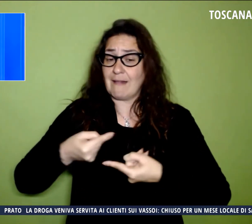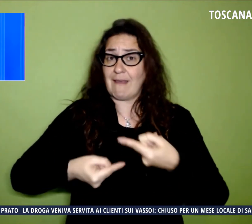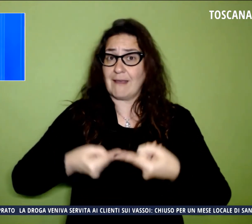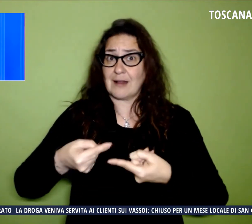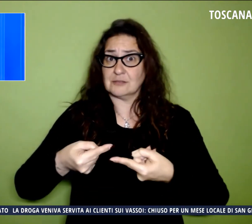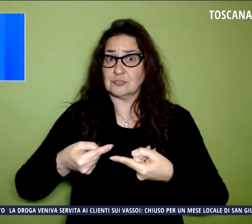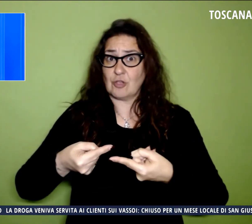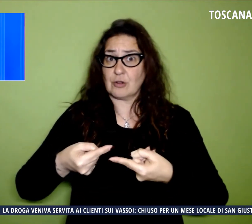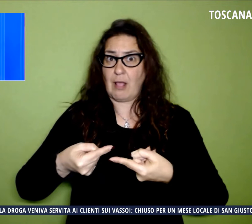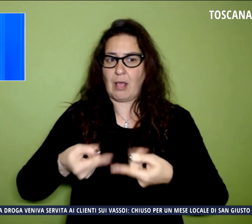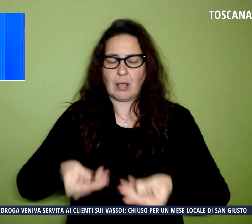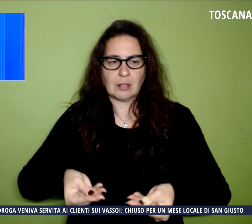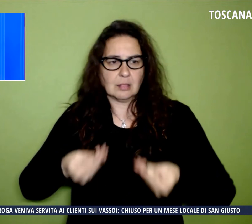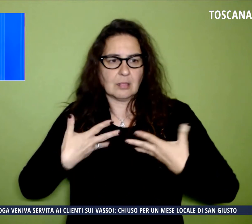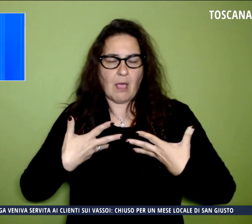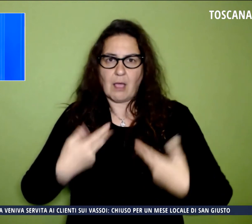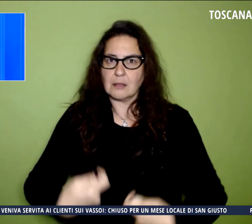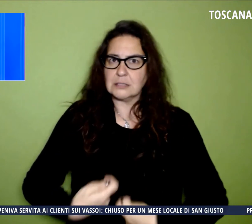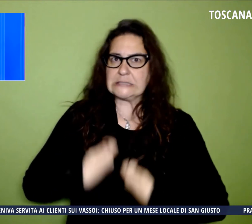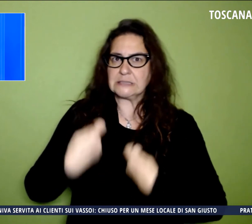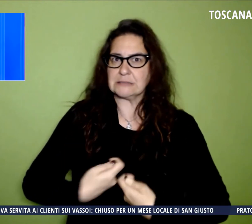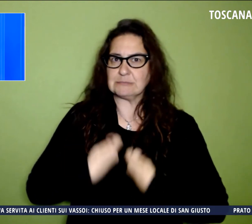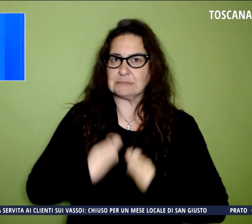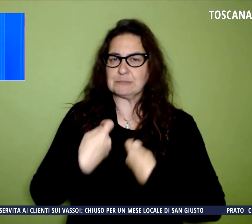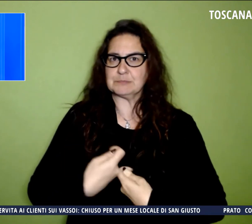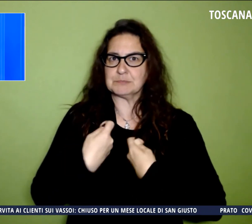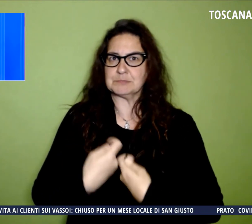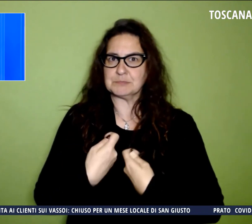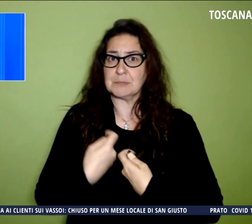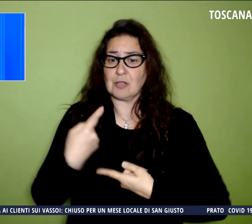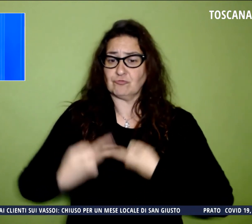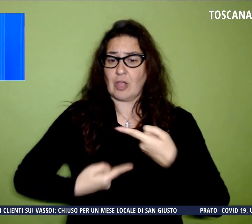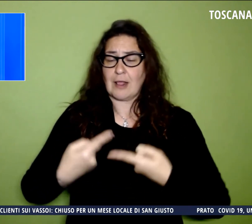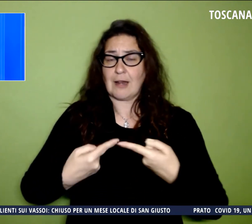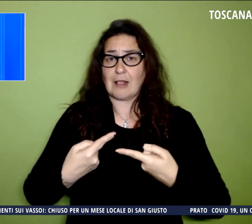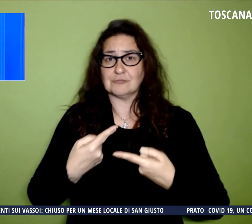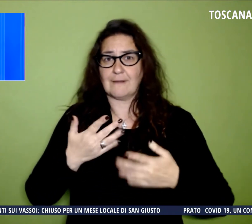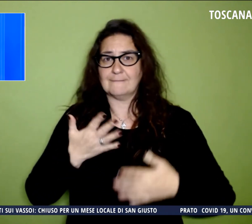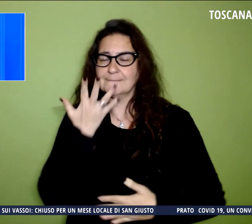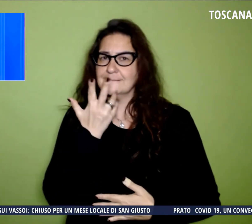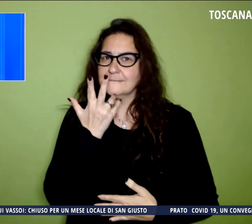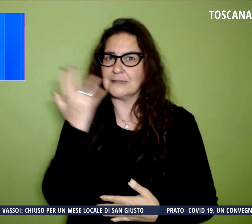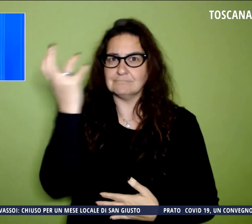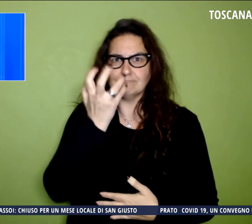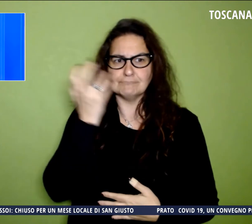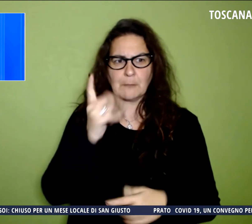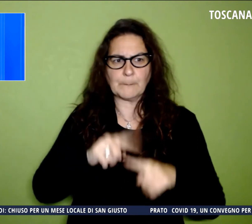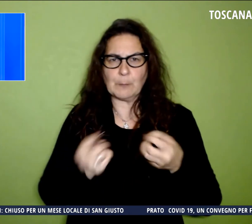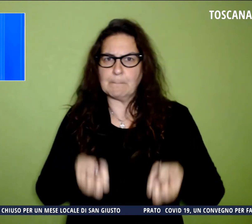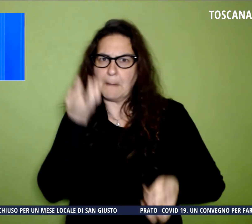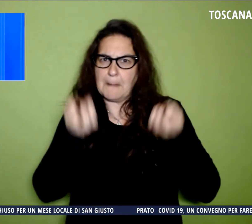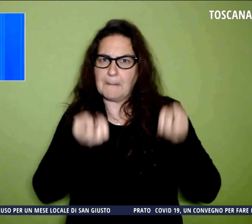fonte di ispirazione per lei, una generazione di sognatori ma anche di creatori e ogni giorno dice